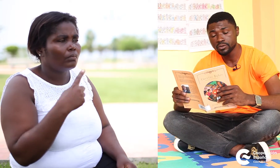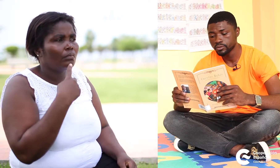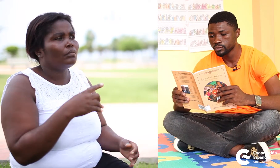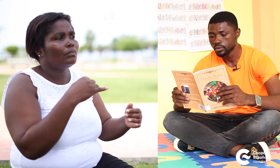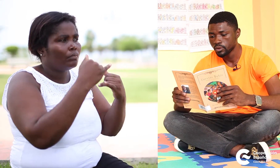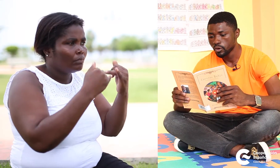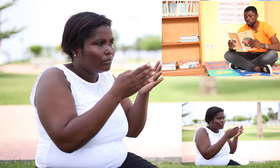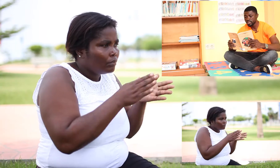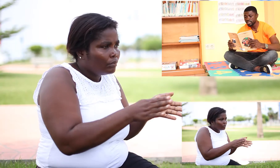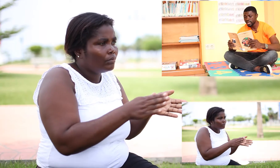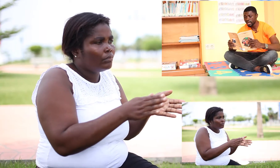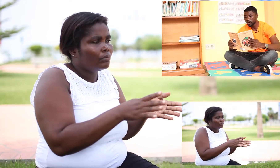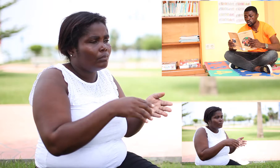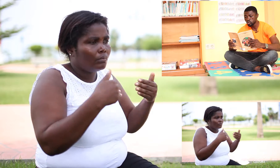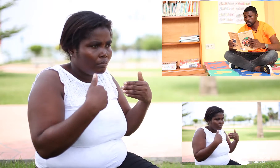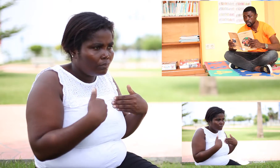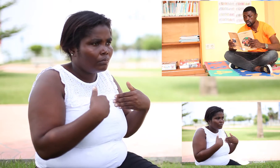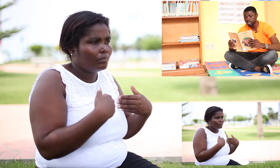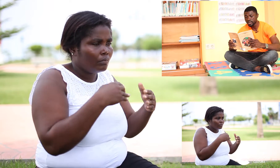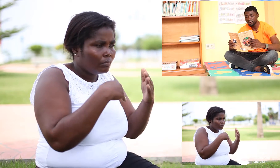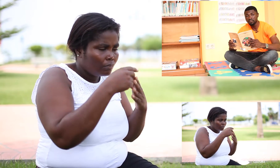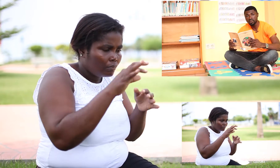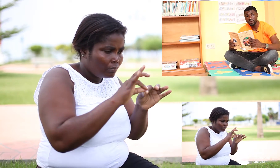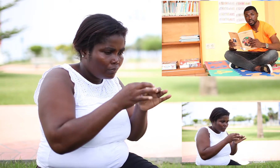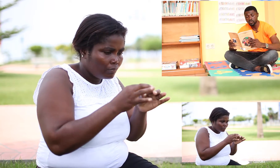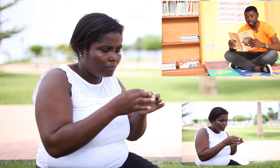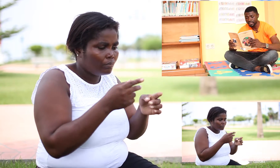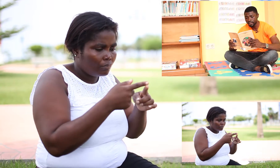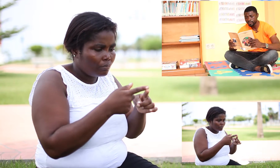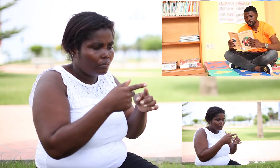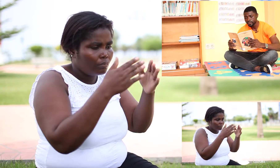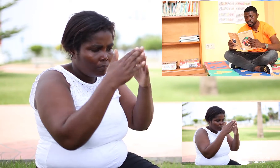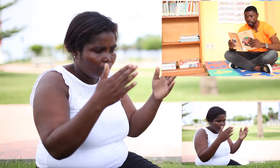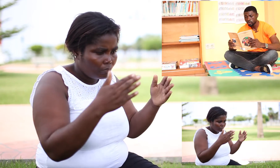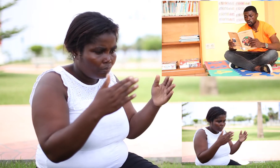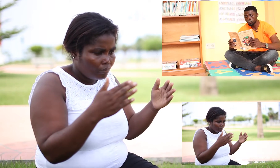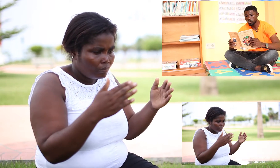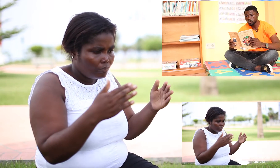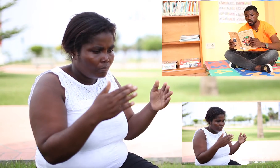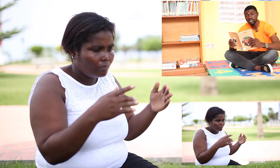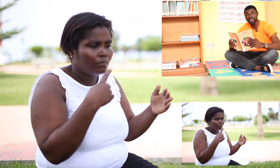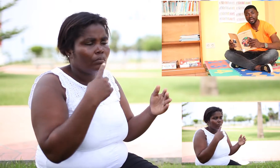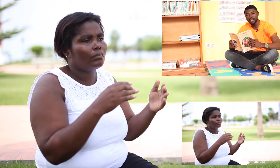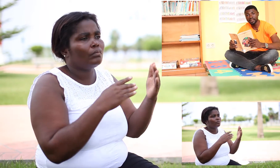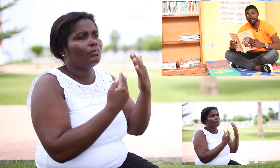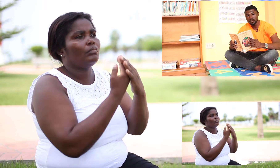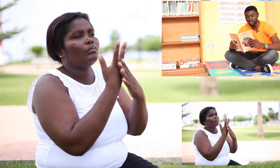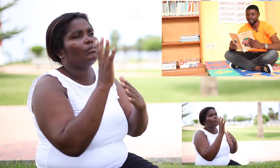consistía en construir coches de bambú en su casa con productos que traían del bosque.